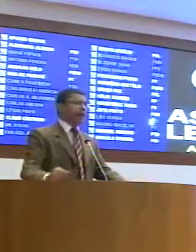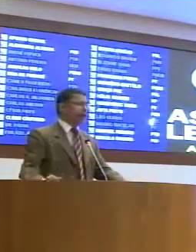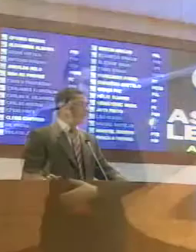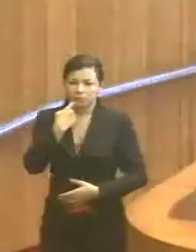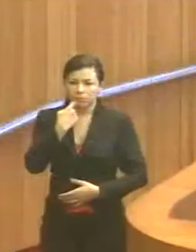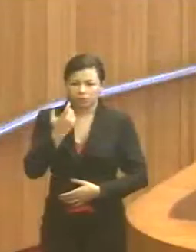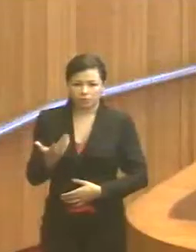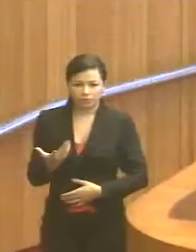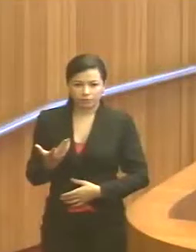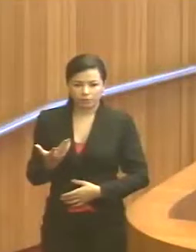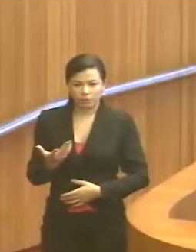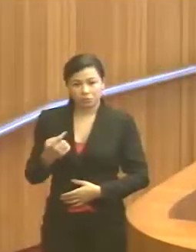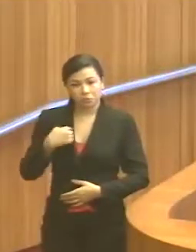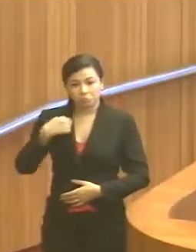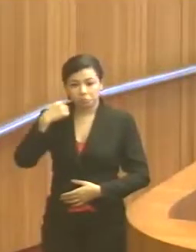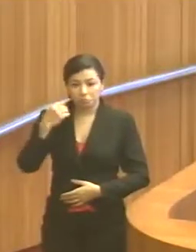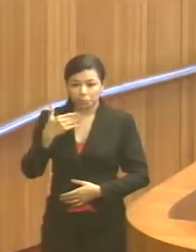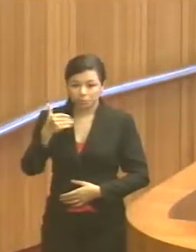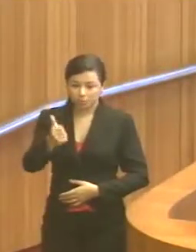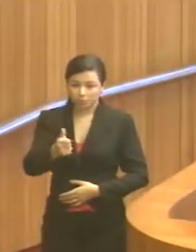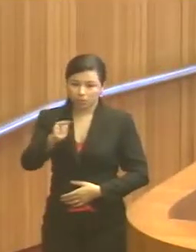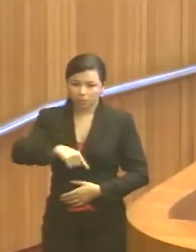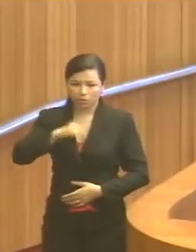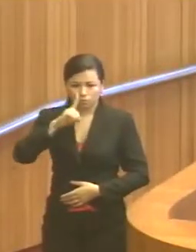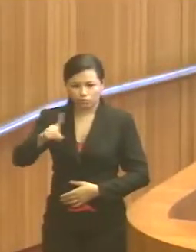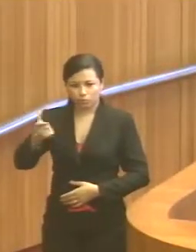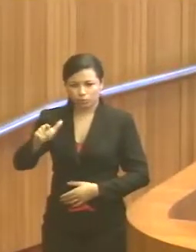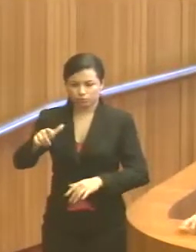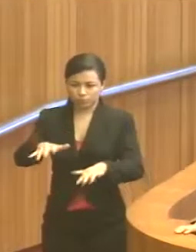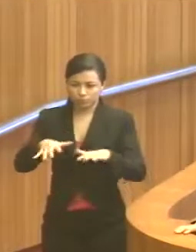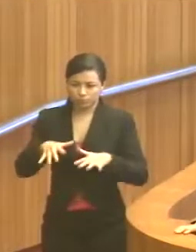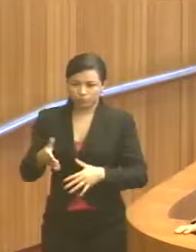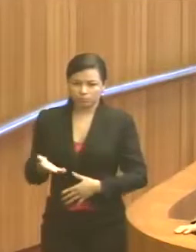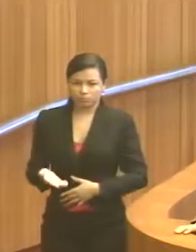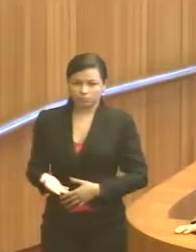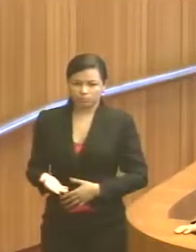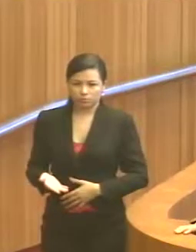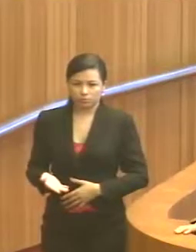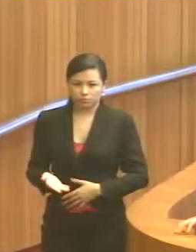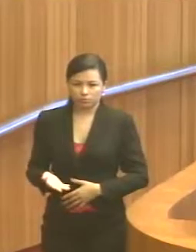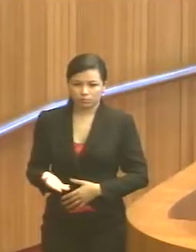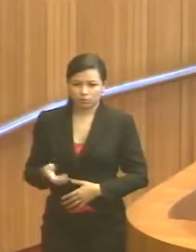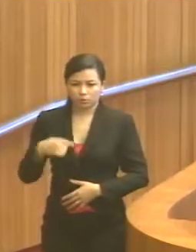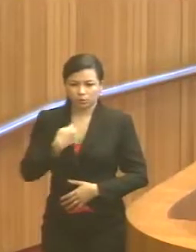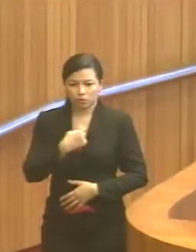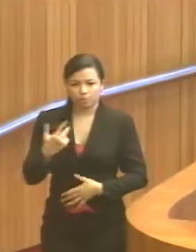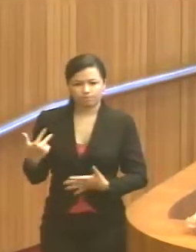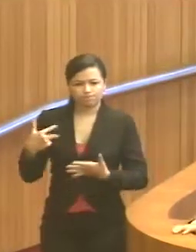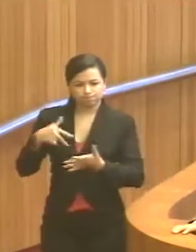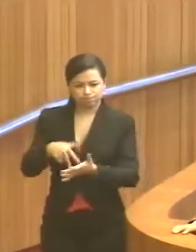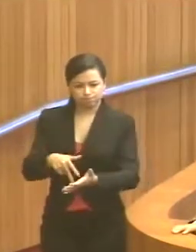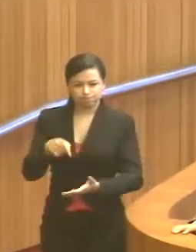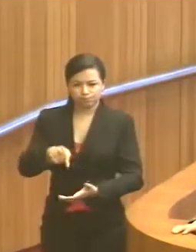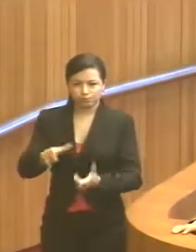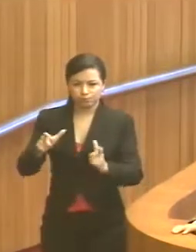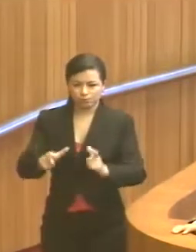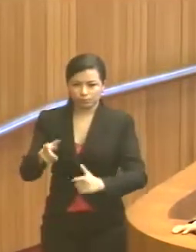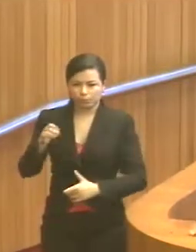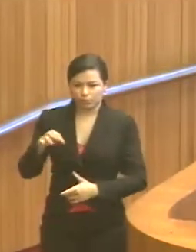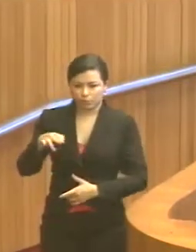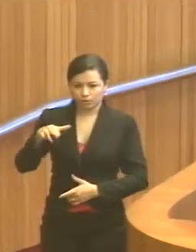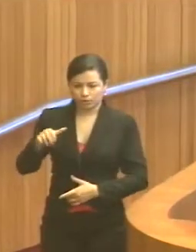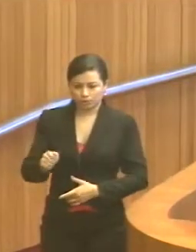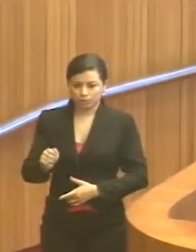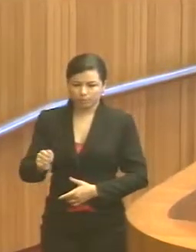sexta-feira, de preferência, que é um dia que não há sessão legislativa aqui, que a gente possa comparecer à região